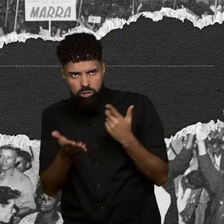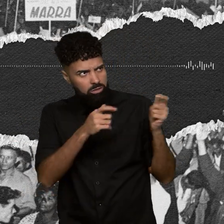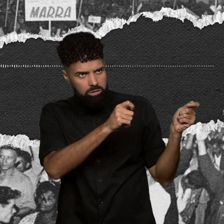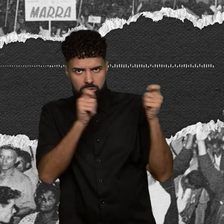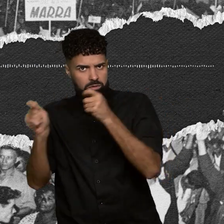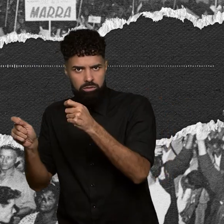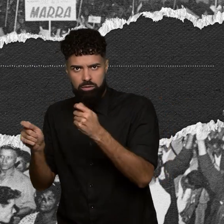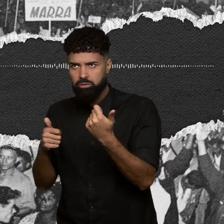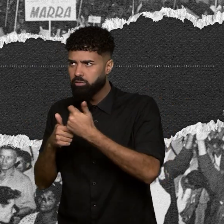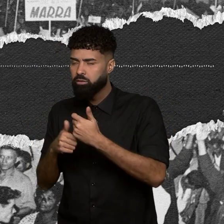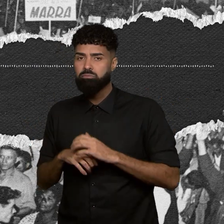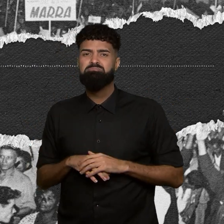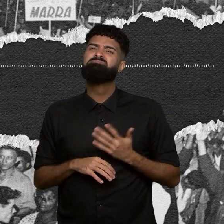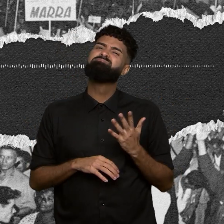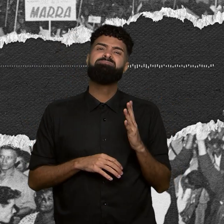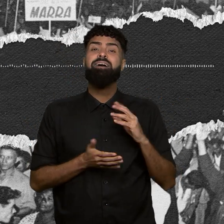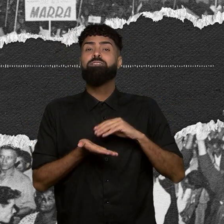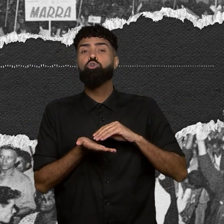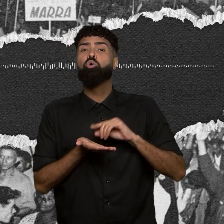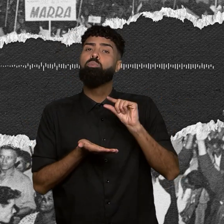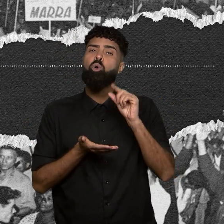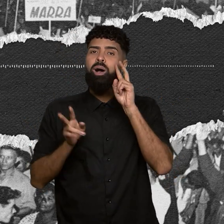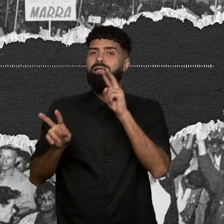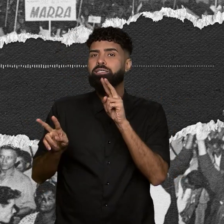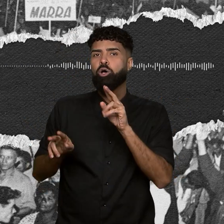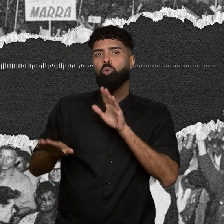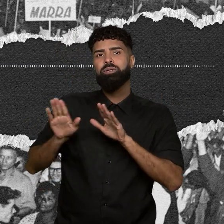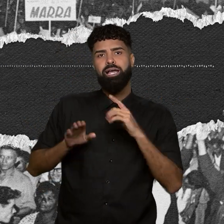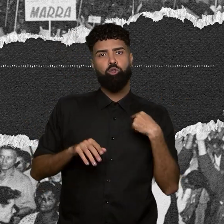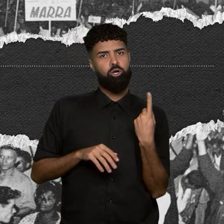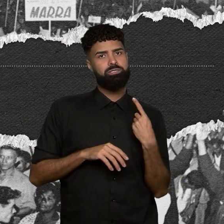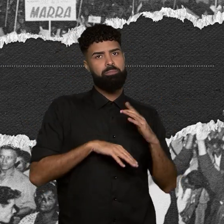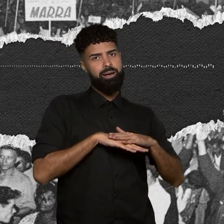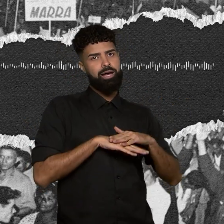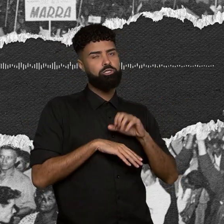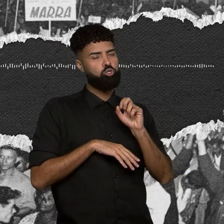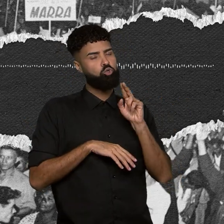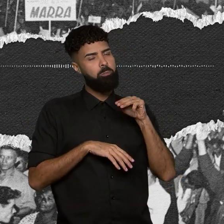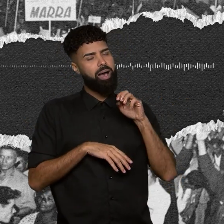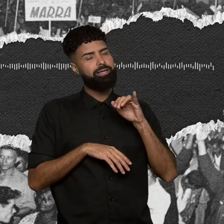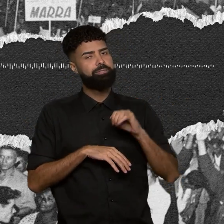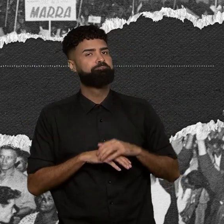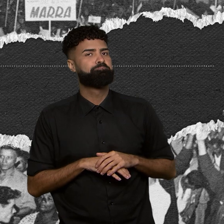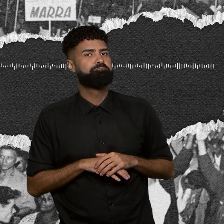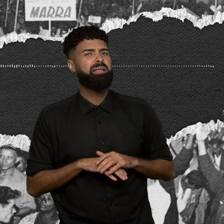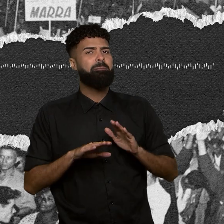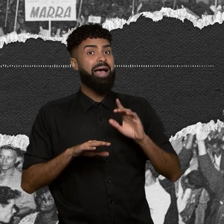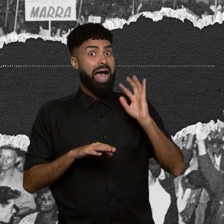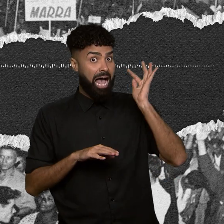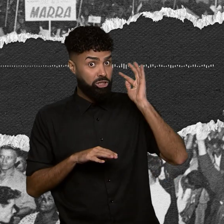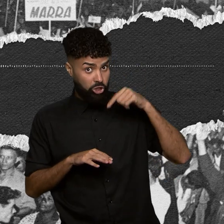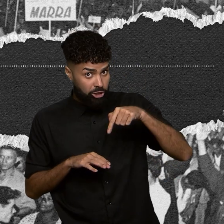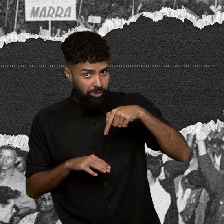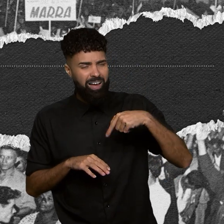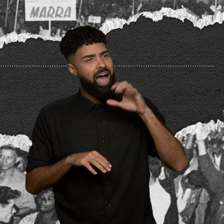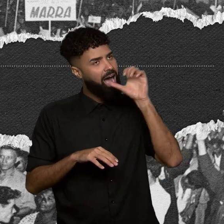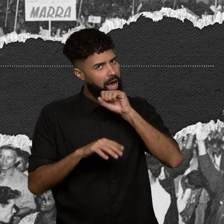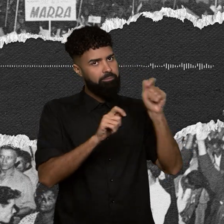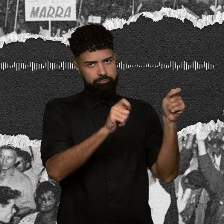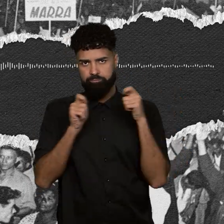Faltou, acho que, um pouco de atenção e cuidado da nossa parte, Sumaya. Mas a gente vai reabrir isso o quanto antes. Fora